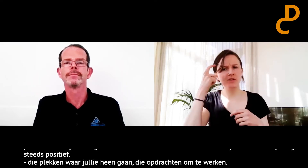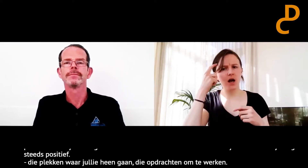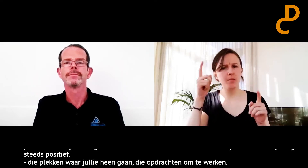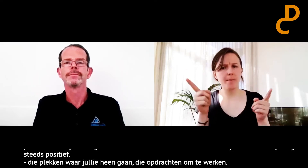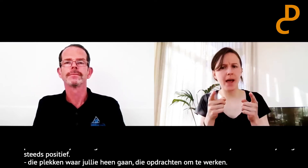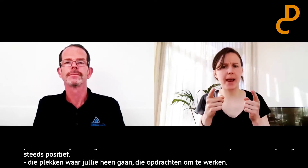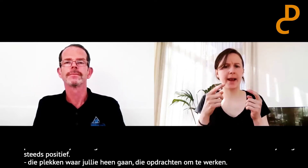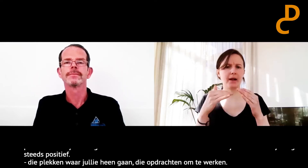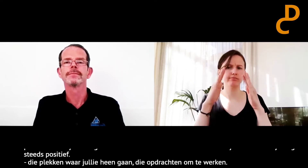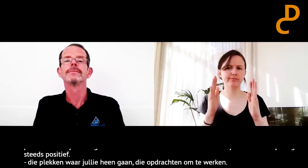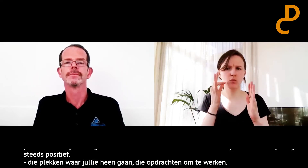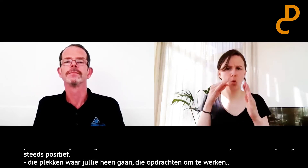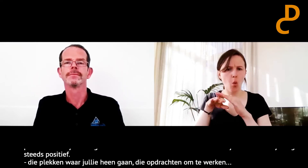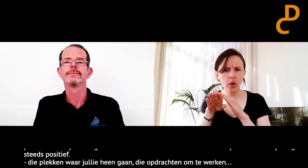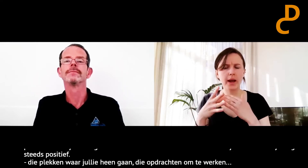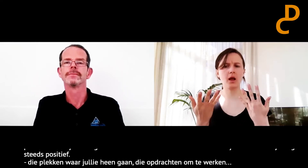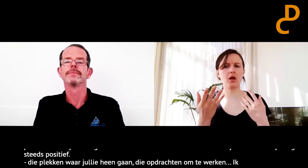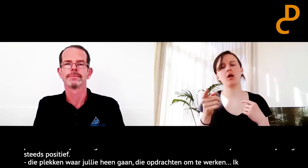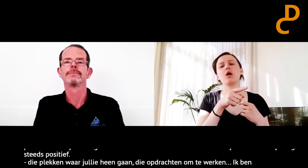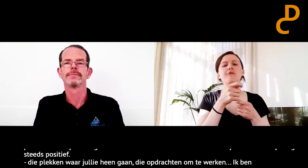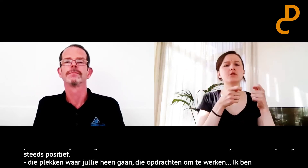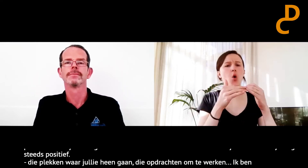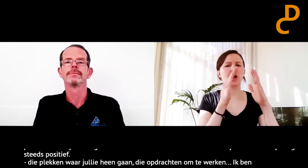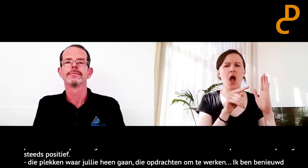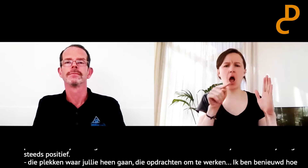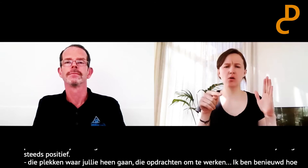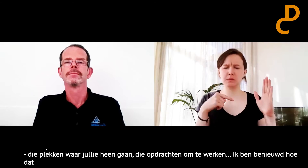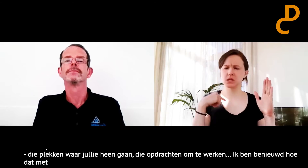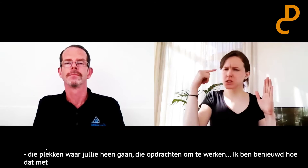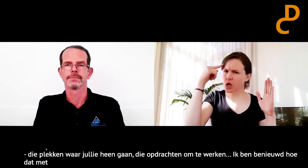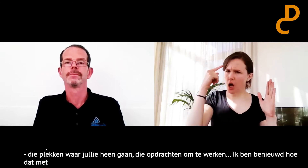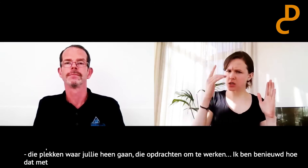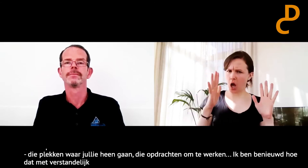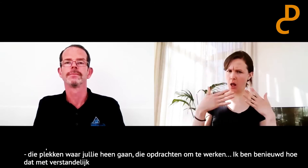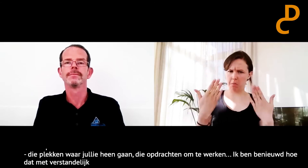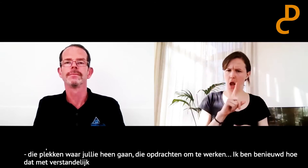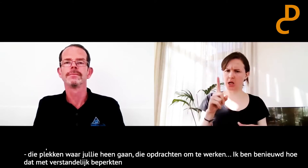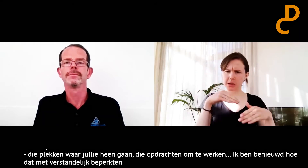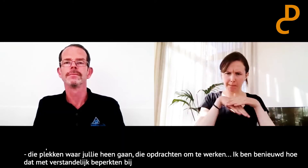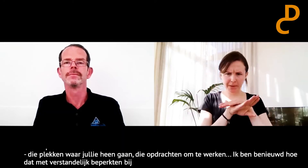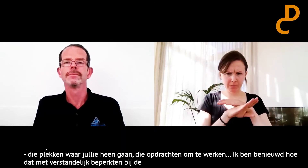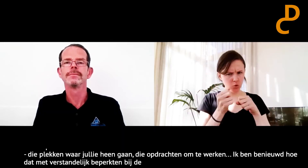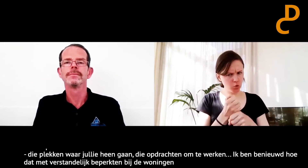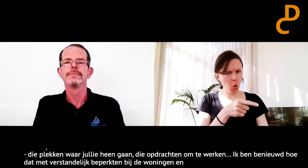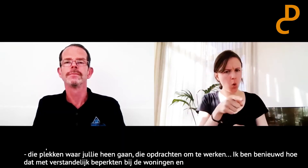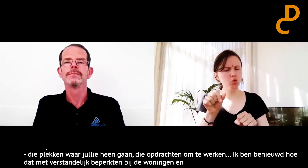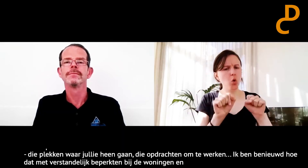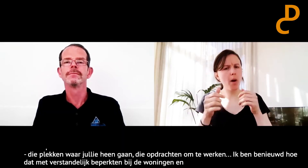Ik ben wel benieuwd. Bijvoorbeeld bij die verstandelijk beperkte. Bij die woningen. En het verzorgingstehuis. Ik dacht dat je daar niet meer naar binnen mocht.